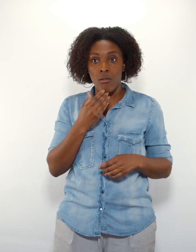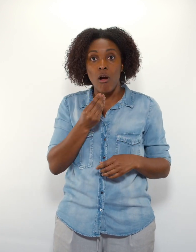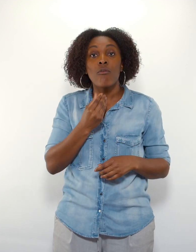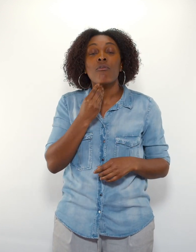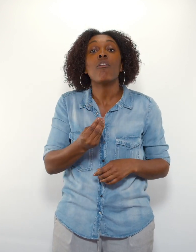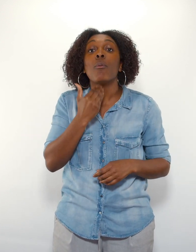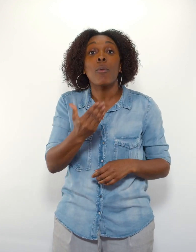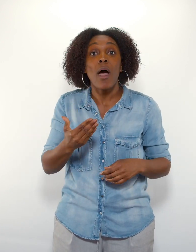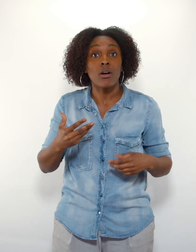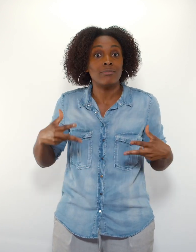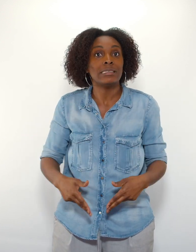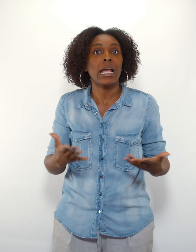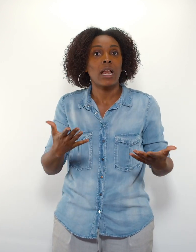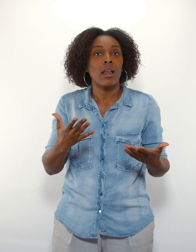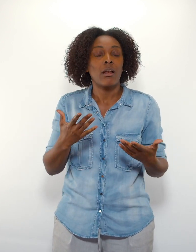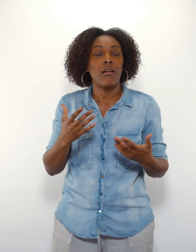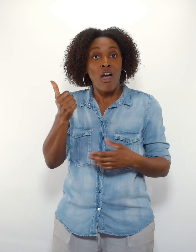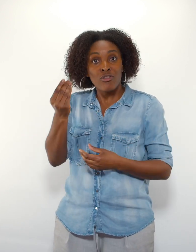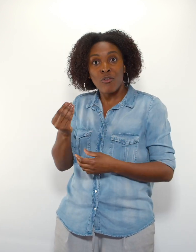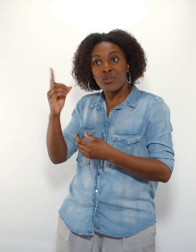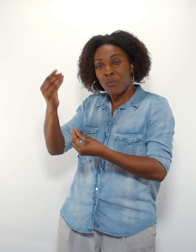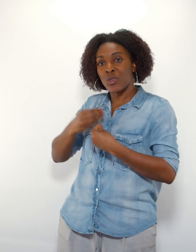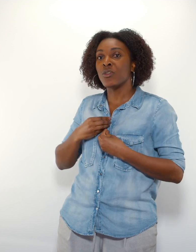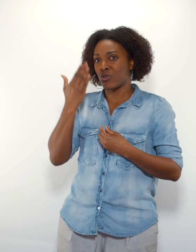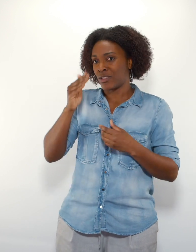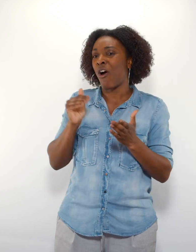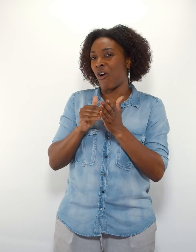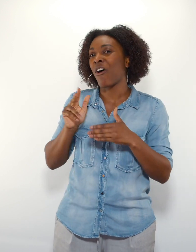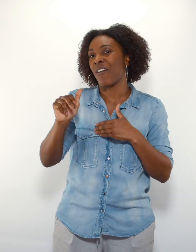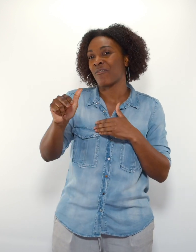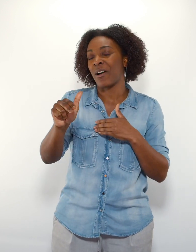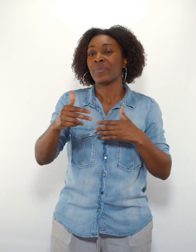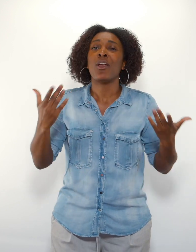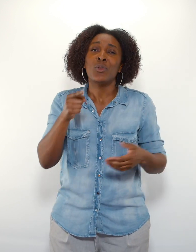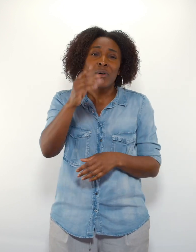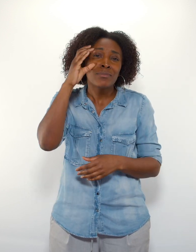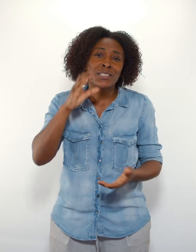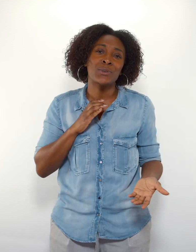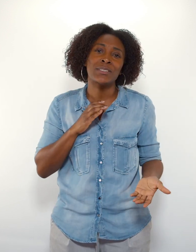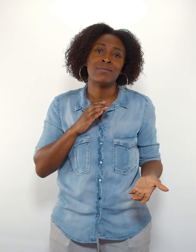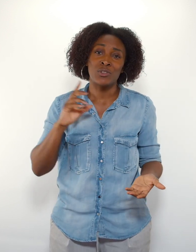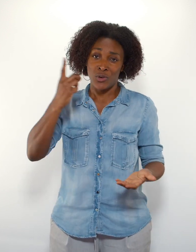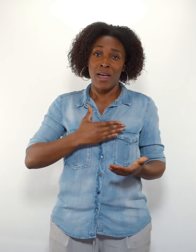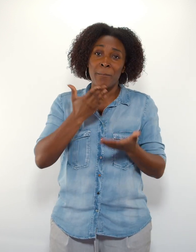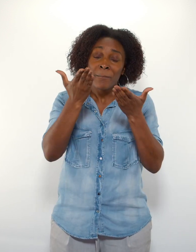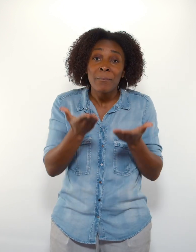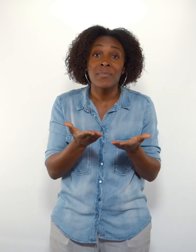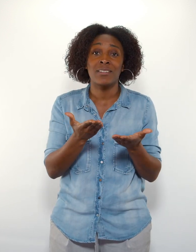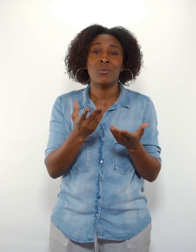enfant et je sais qu'il y en a encore d'autres pour moi. Alors, toi qui m'écoutes, laisse-moi te dire que Dieu t'aime. Tu as du